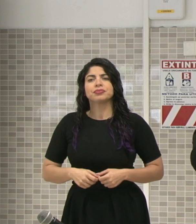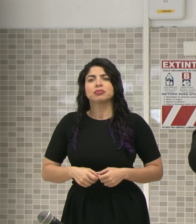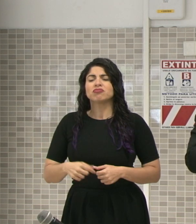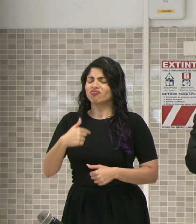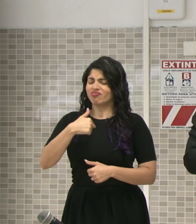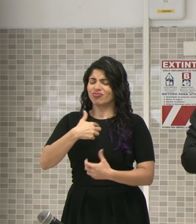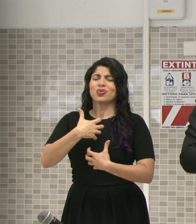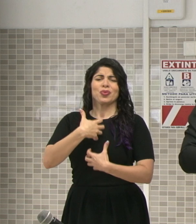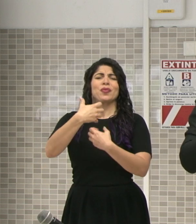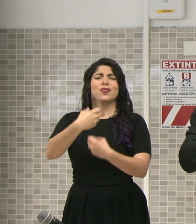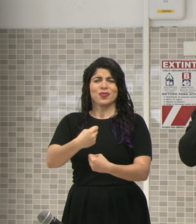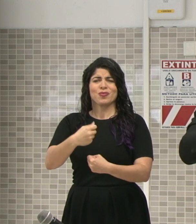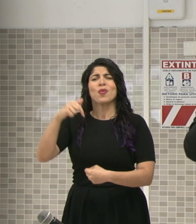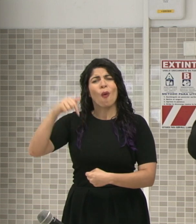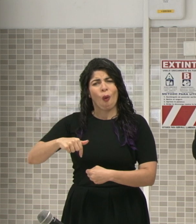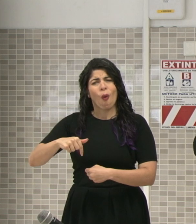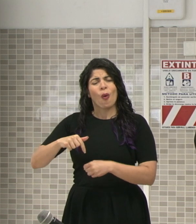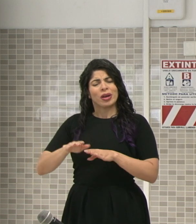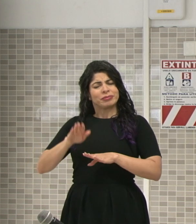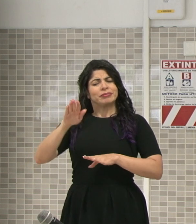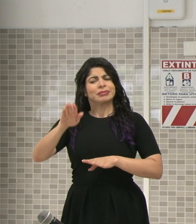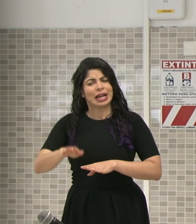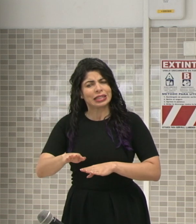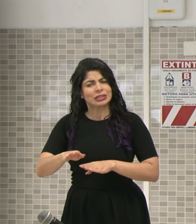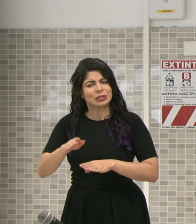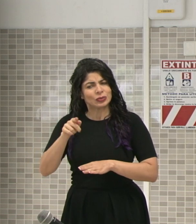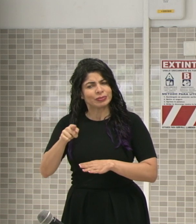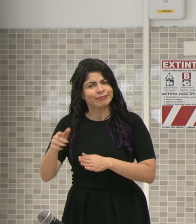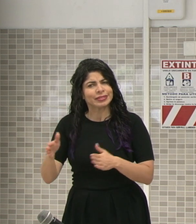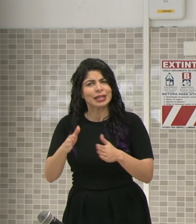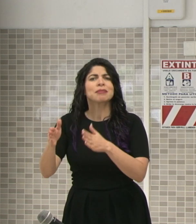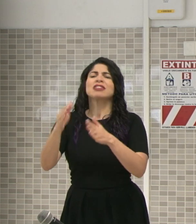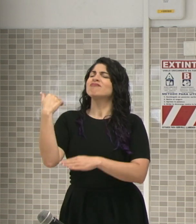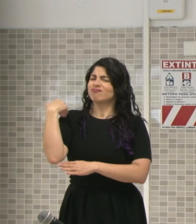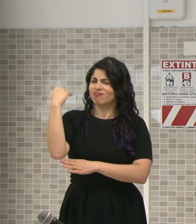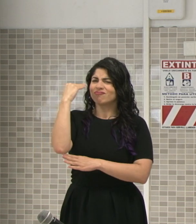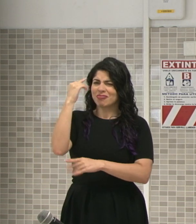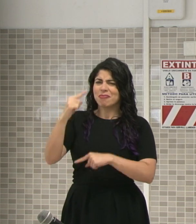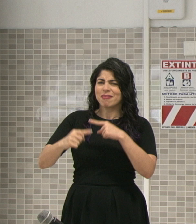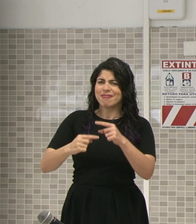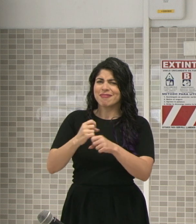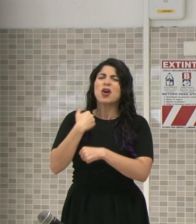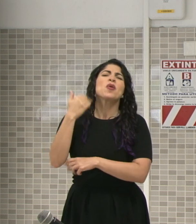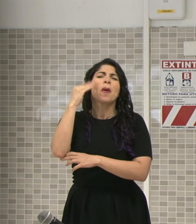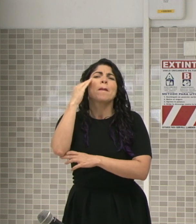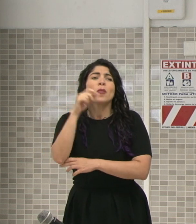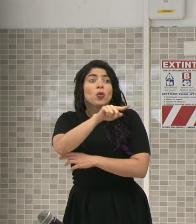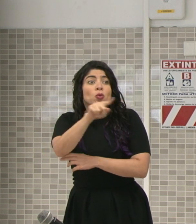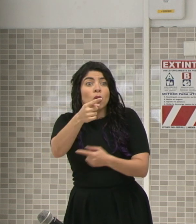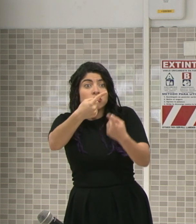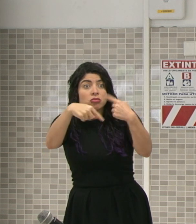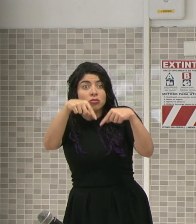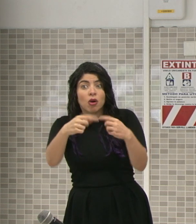Confío que hoy demos un paso más en esa dirección. Sé que lo vamos a hacer, y lo sé porque la presencia de todas